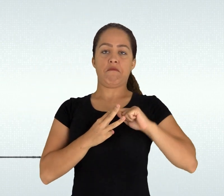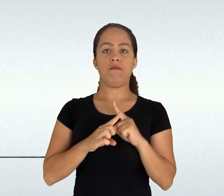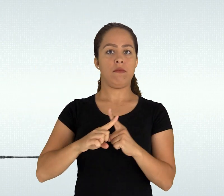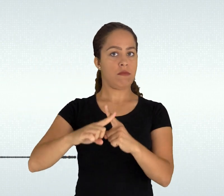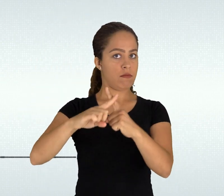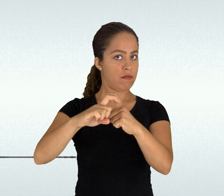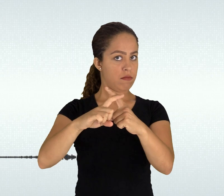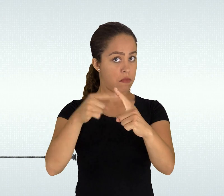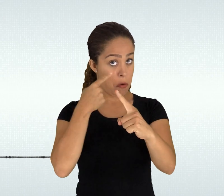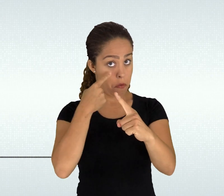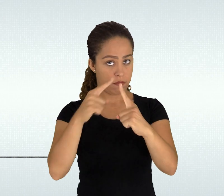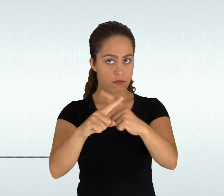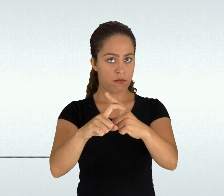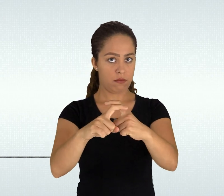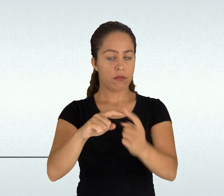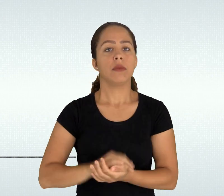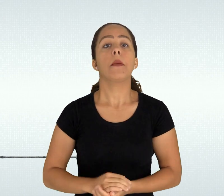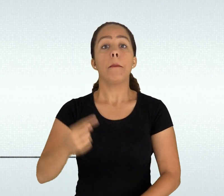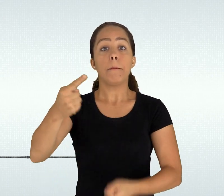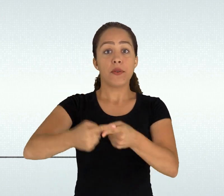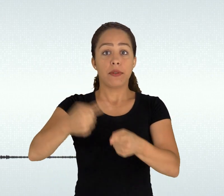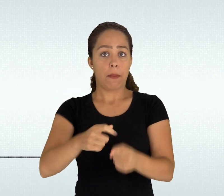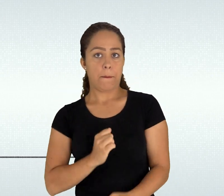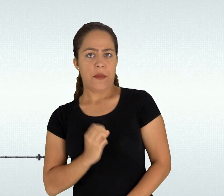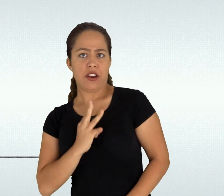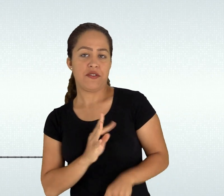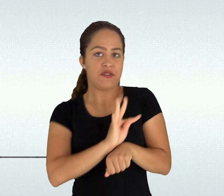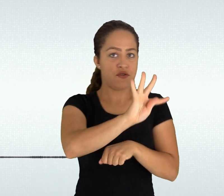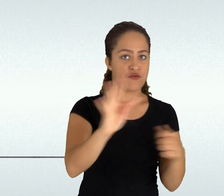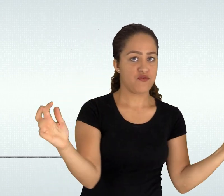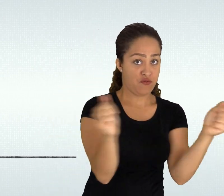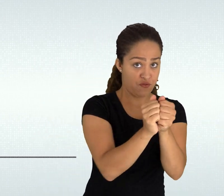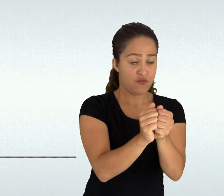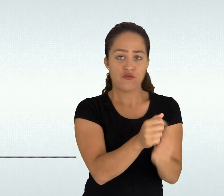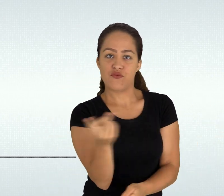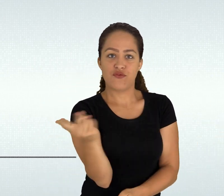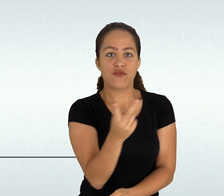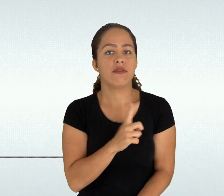Vitória, Espírito Santo, 8 de abril de 2019